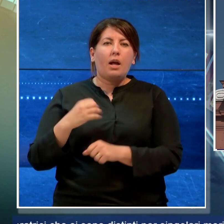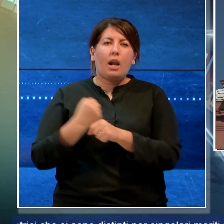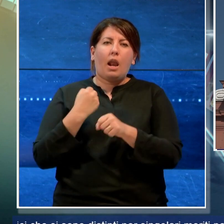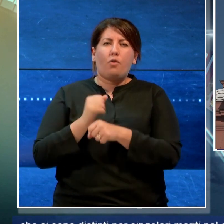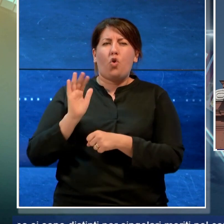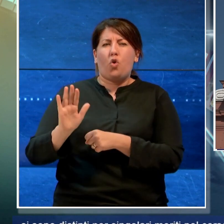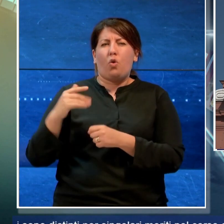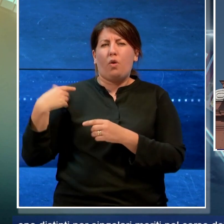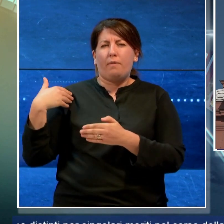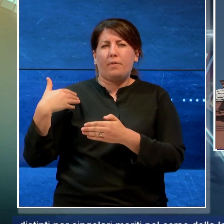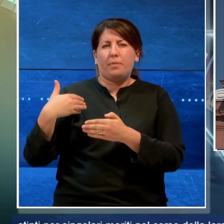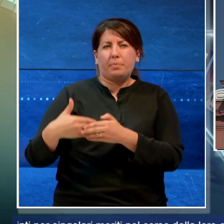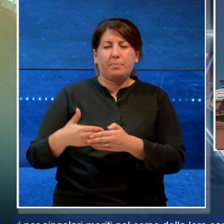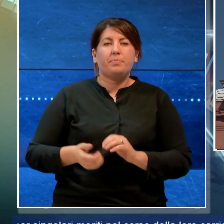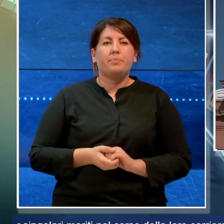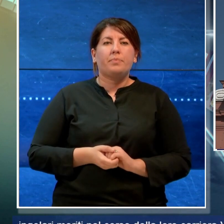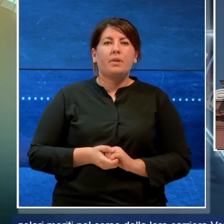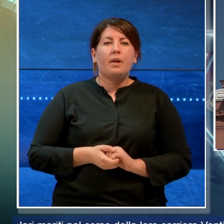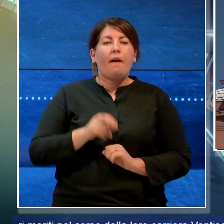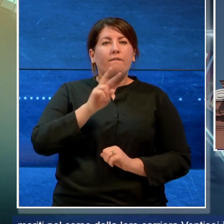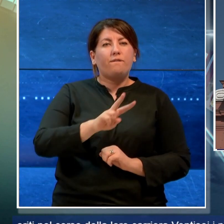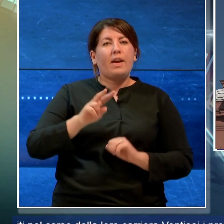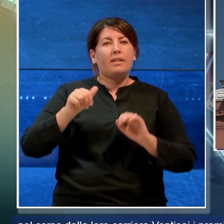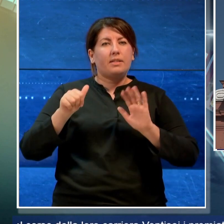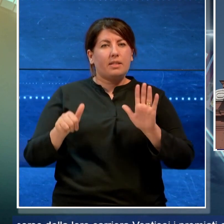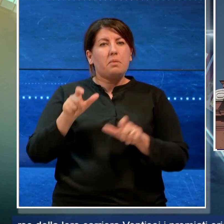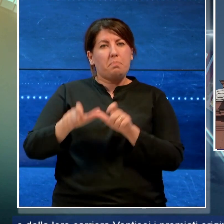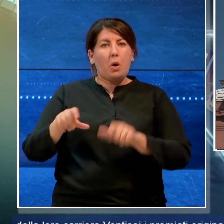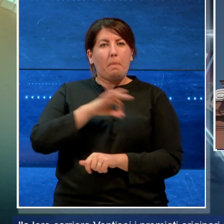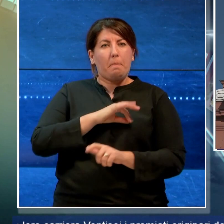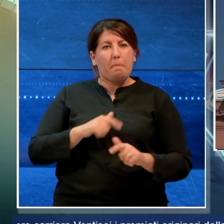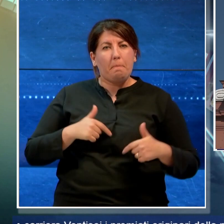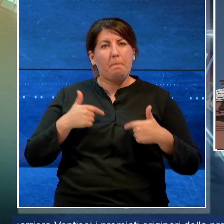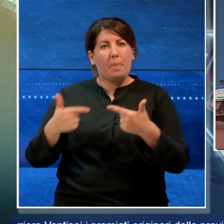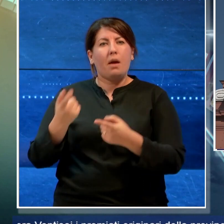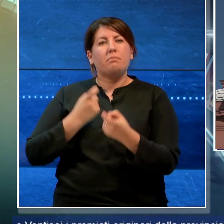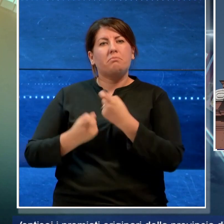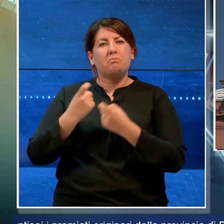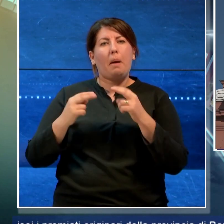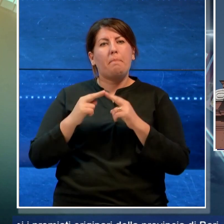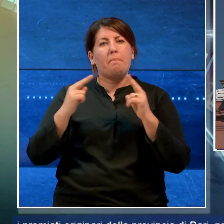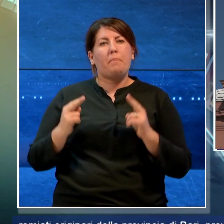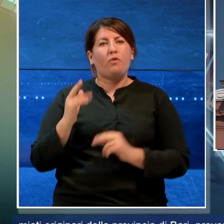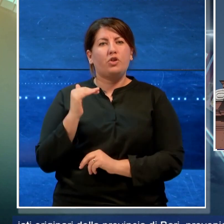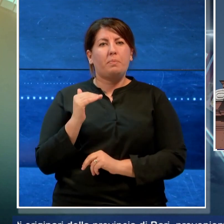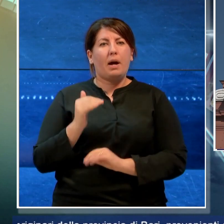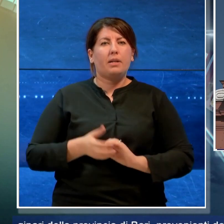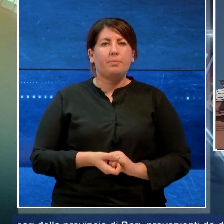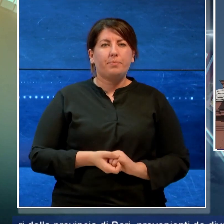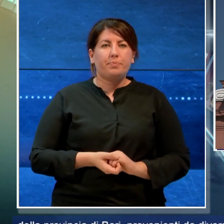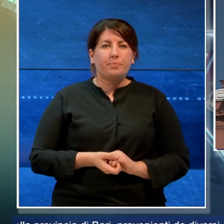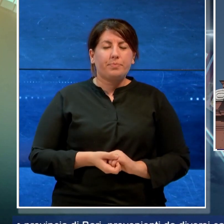loro carriera 26 i premiati originari della provincia di Bari